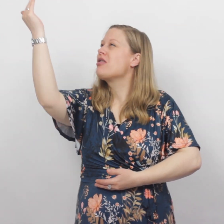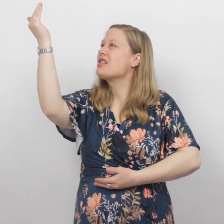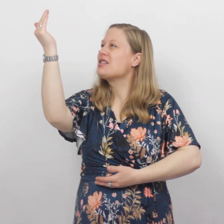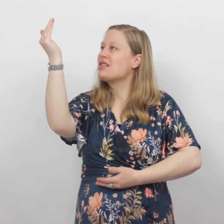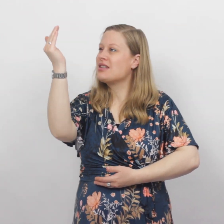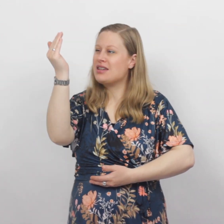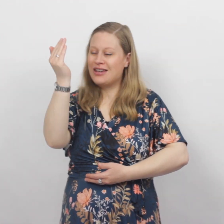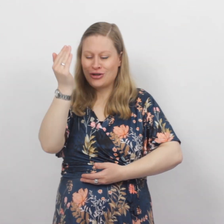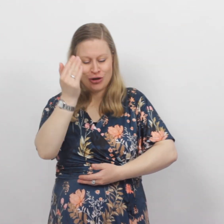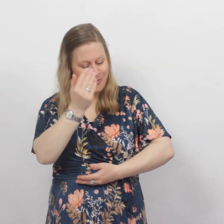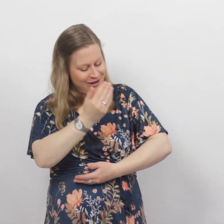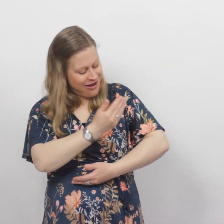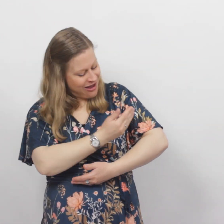dichterbij